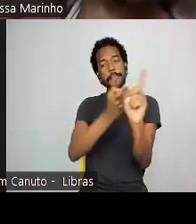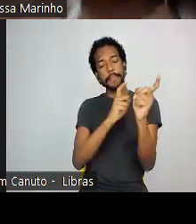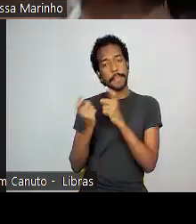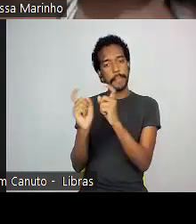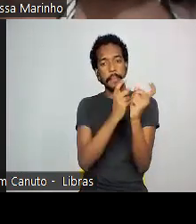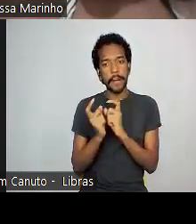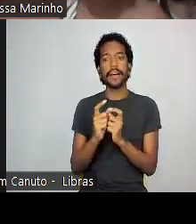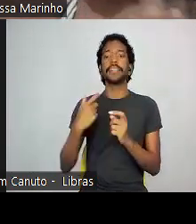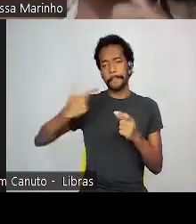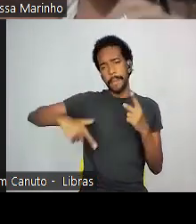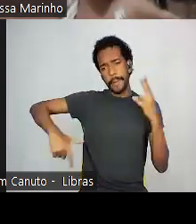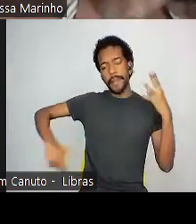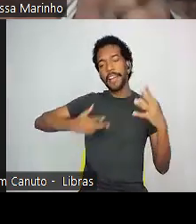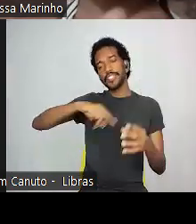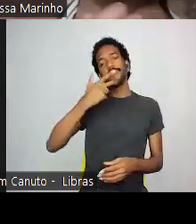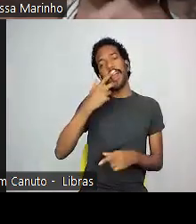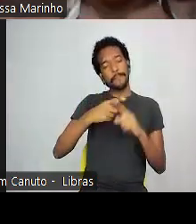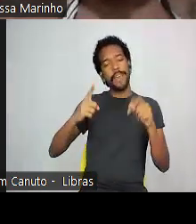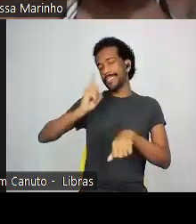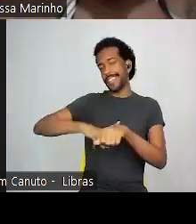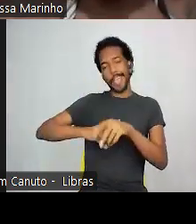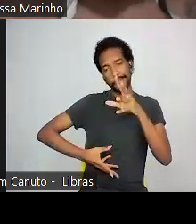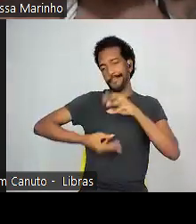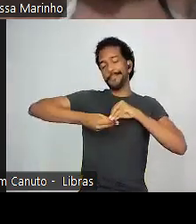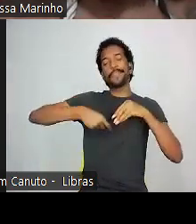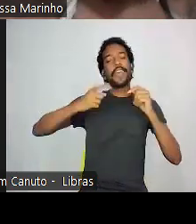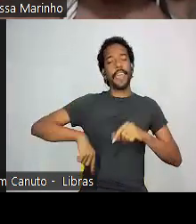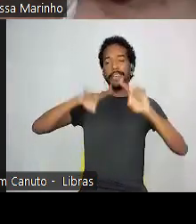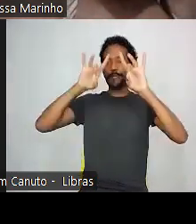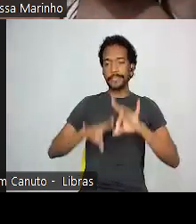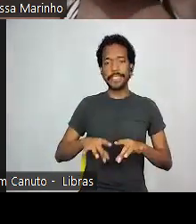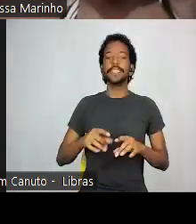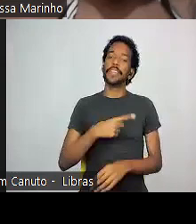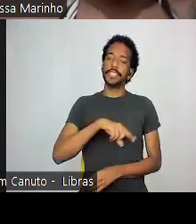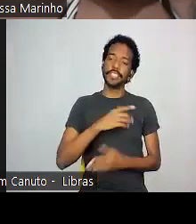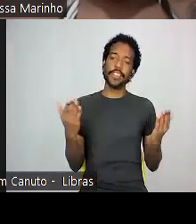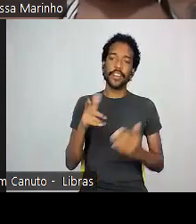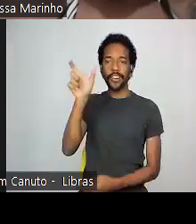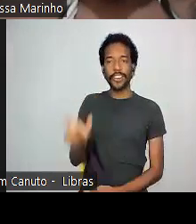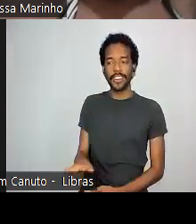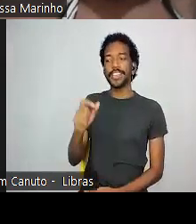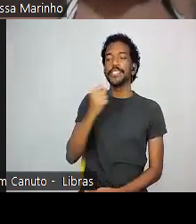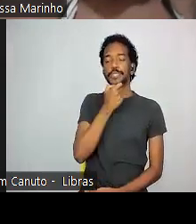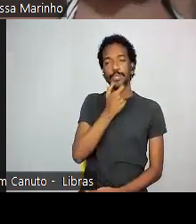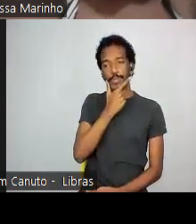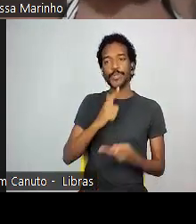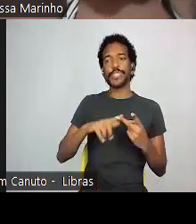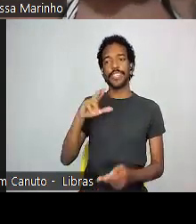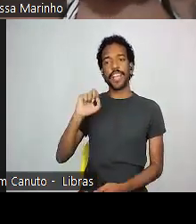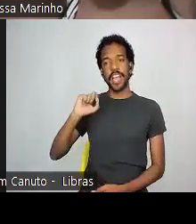É isso. Tinha bastante coisa para falar, mas eu sei que o tempo é precioso. Obrigada, Suzy. Obrigada, Carol. Obrigada a todo mundo.